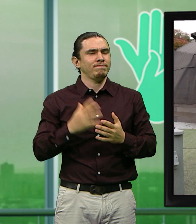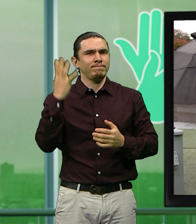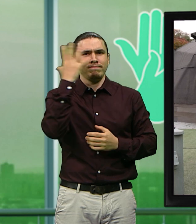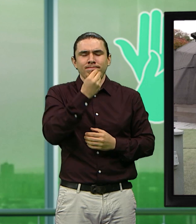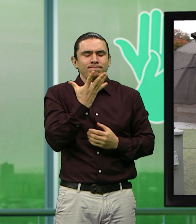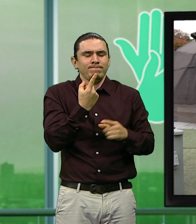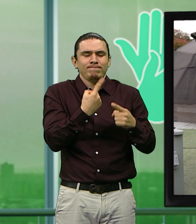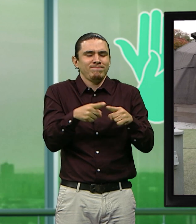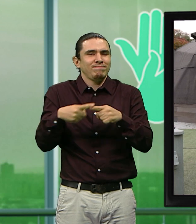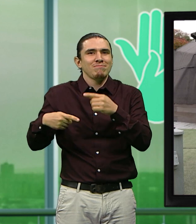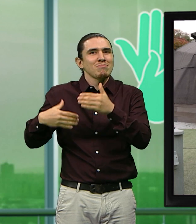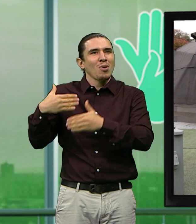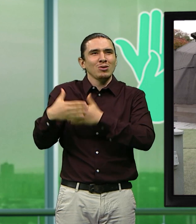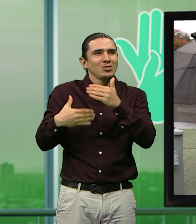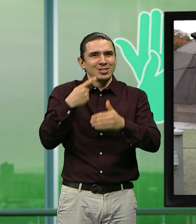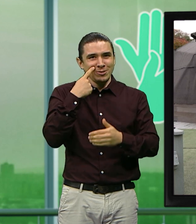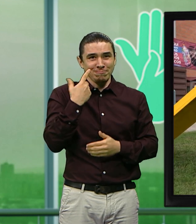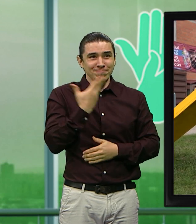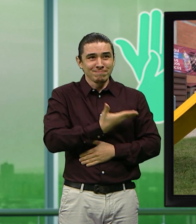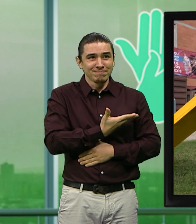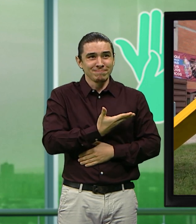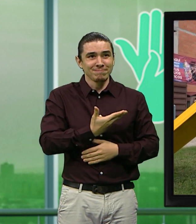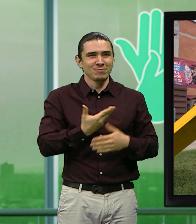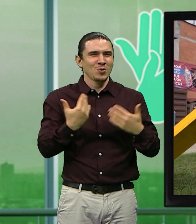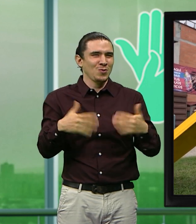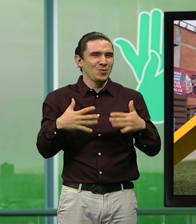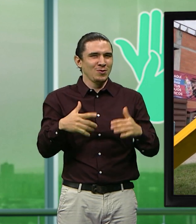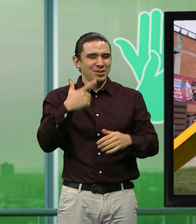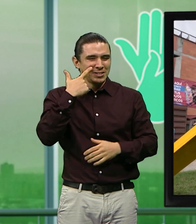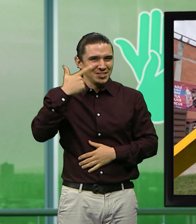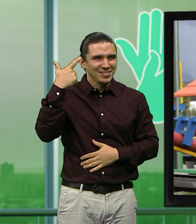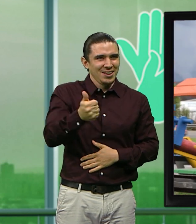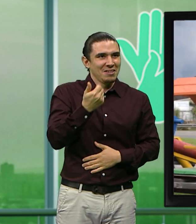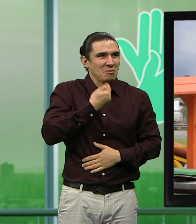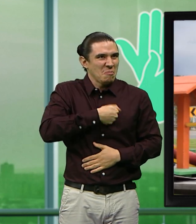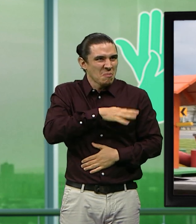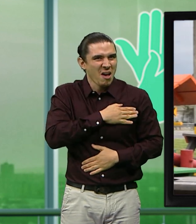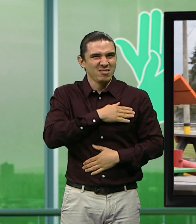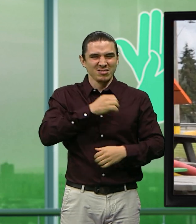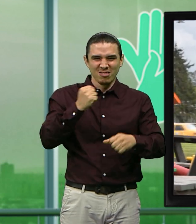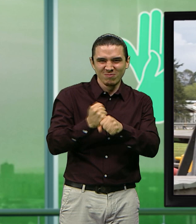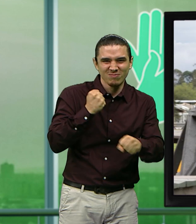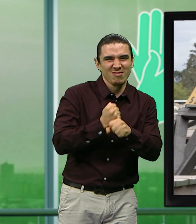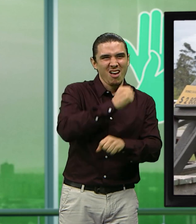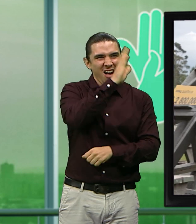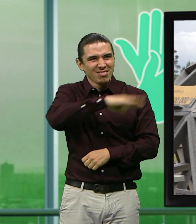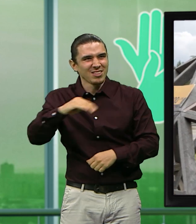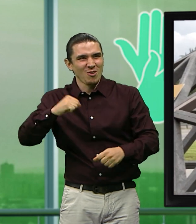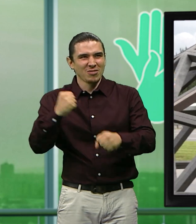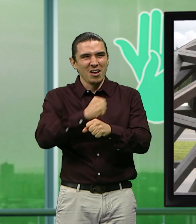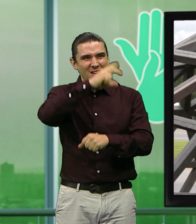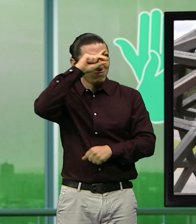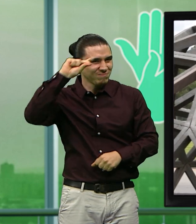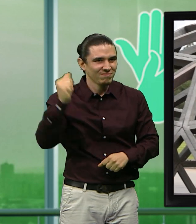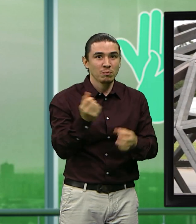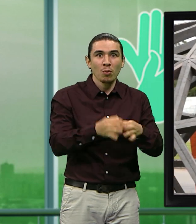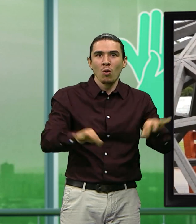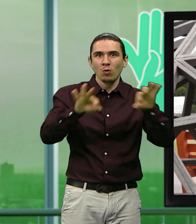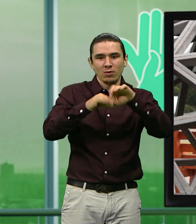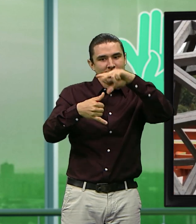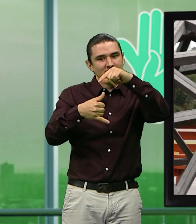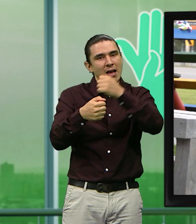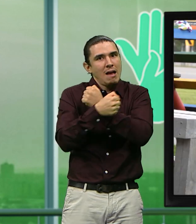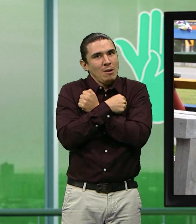bonitas desde este proceso. Entonces, qué rico que hoy todos los antioqueños sigamos entendiendo, todos los colombianos sigamos entendiendo la